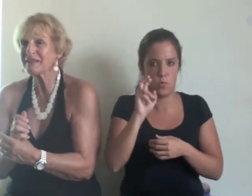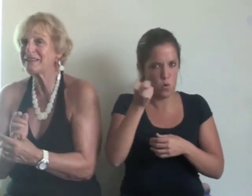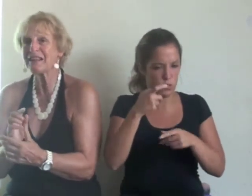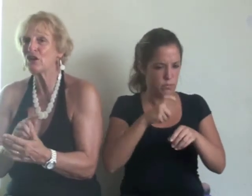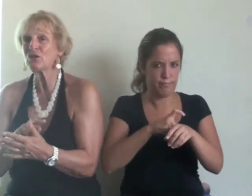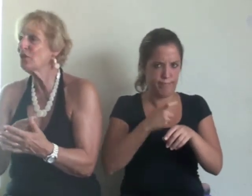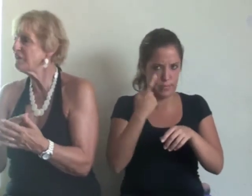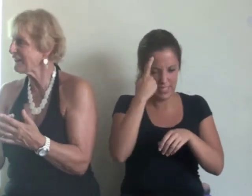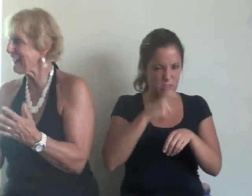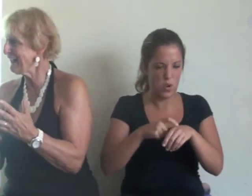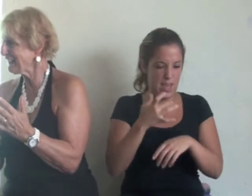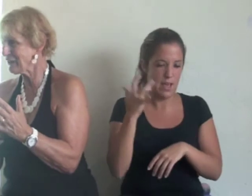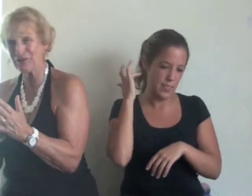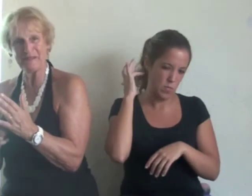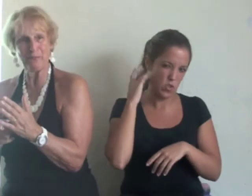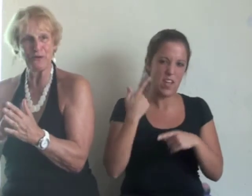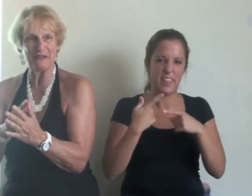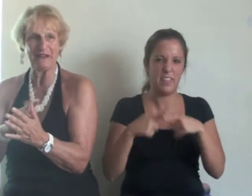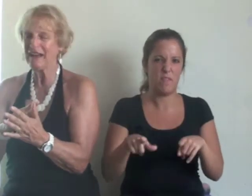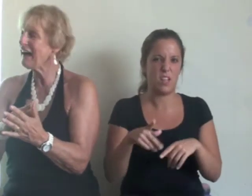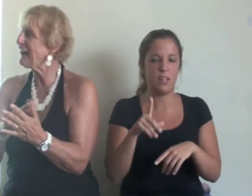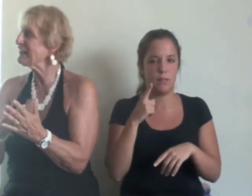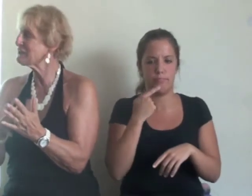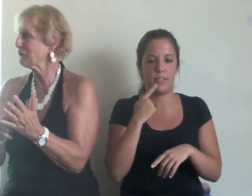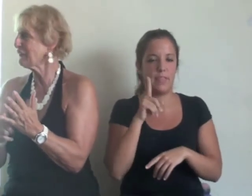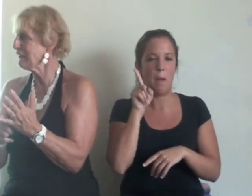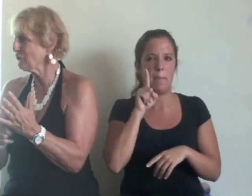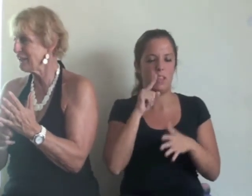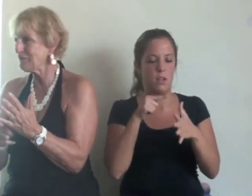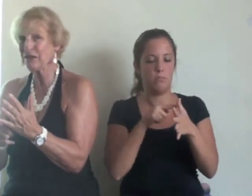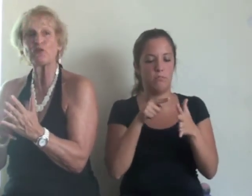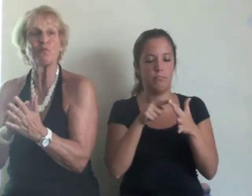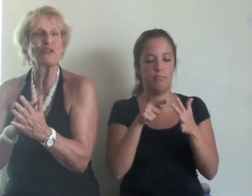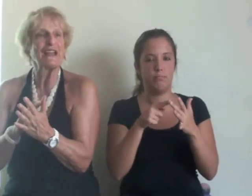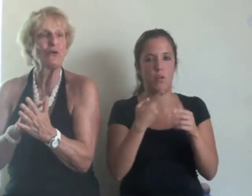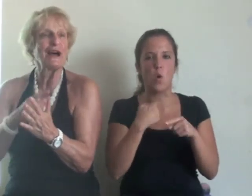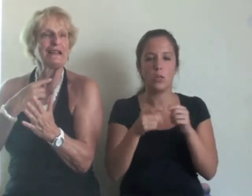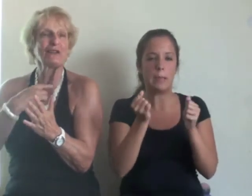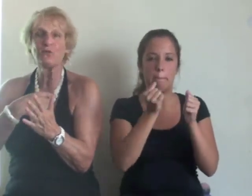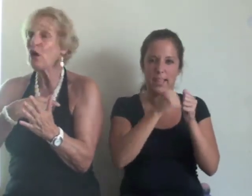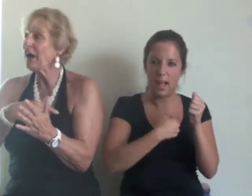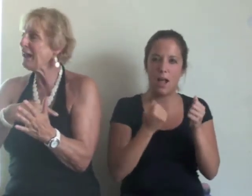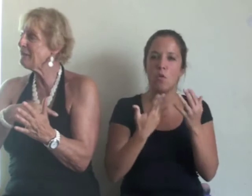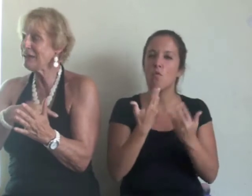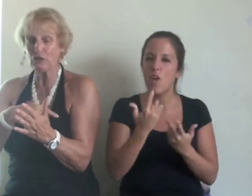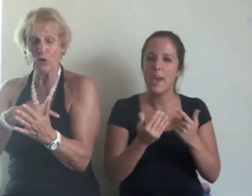dicen, no es verdad que corresponde a estos cinco elementos, porque no hay ningún elemento